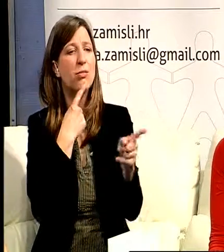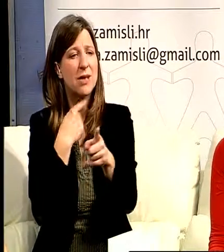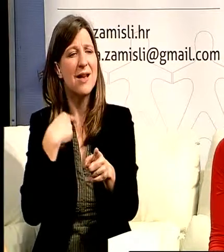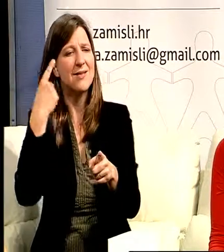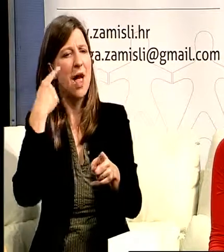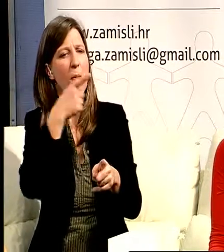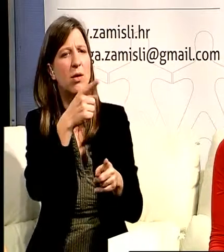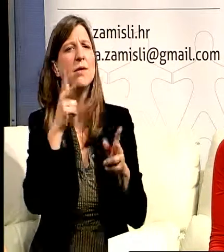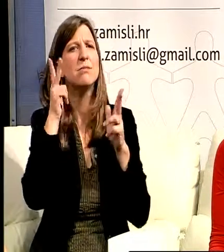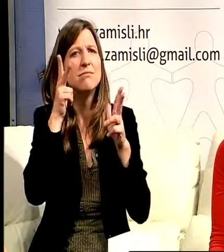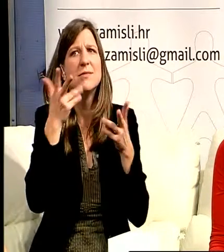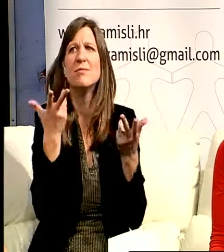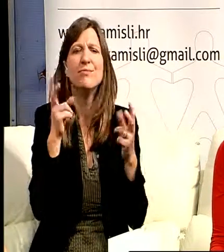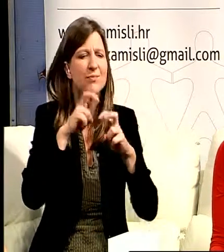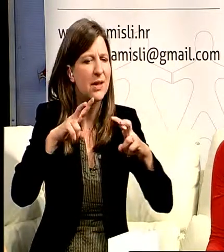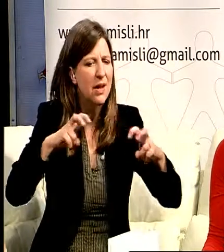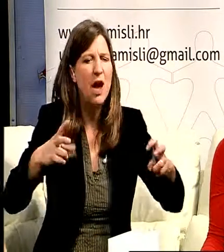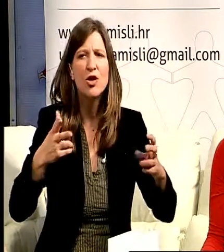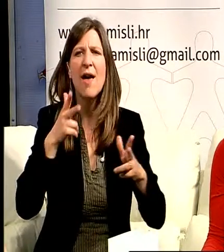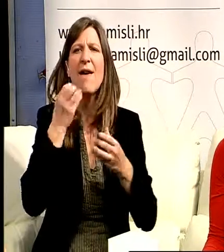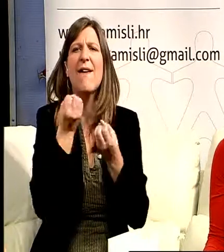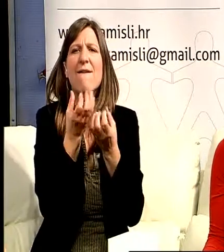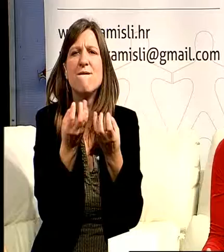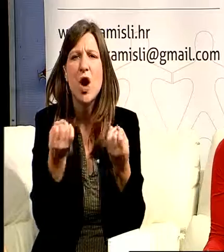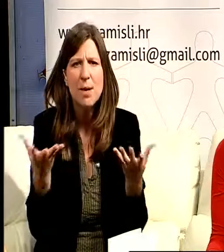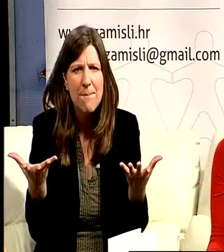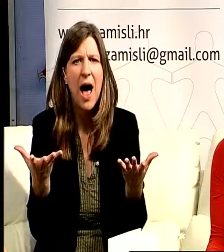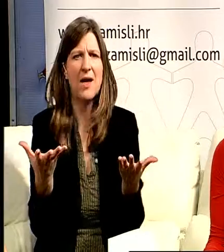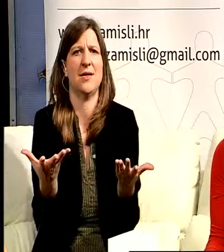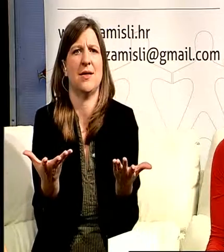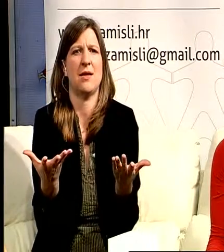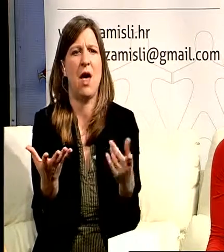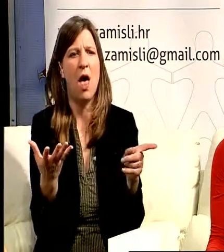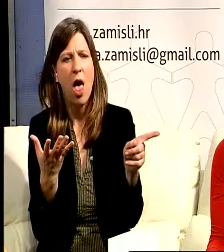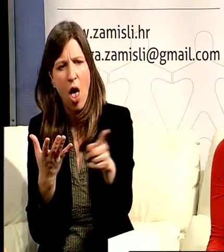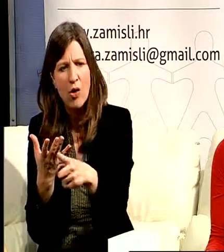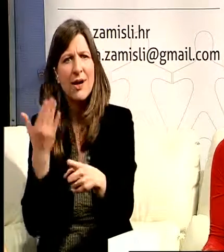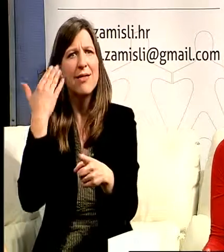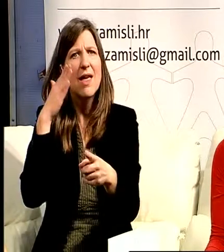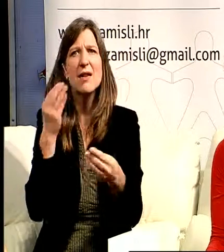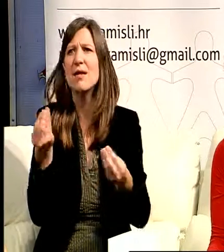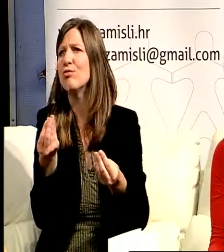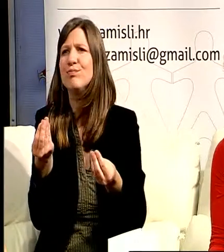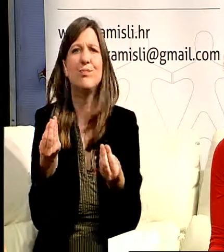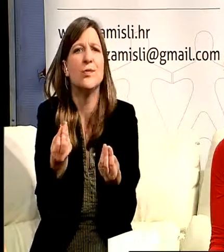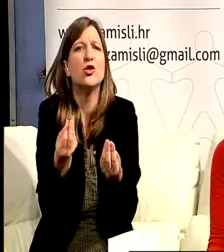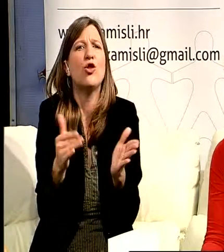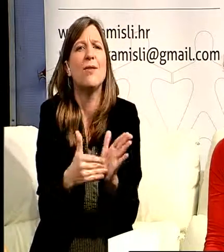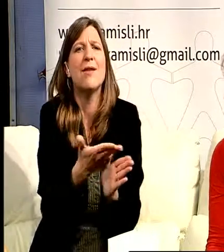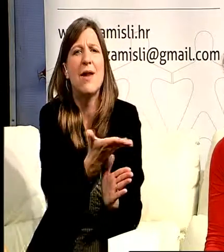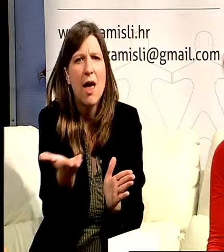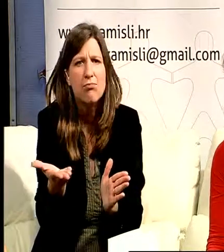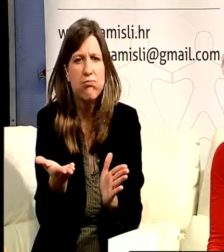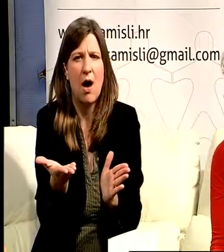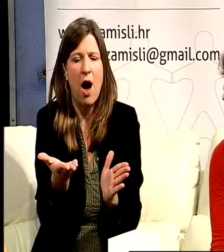u šumi svega što im se nudi u nekom trenutku ne znaju razabrati što im zapravo treba i